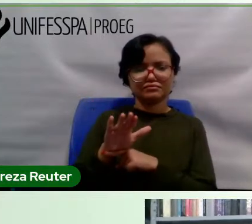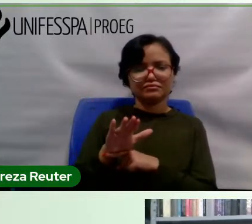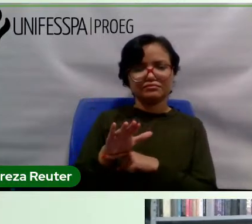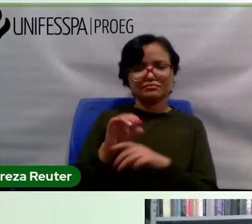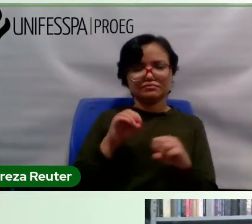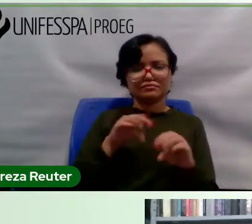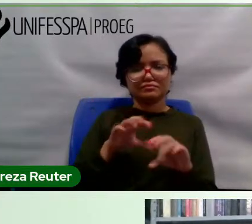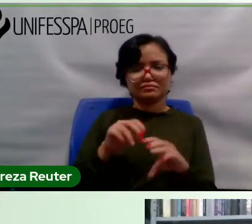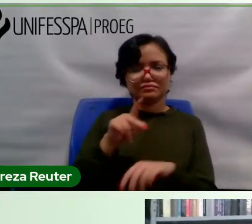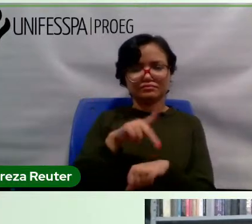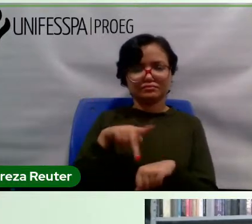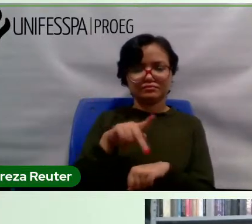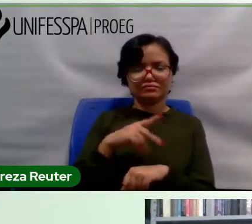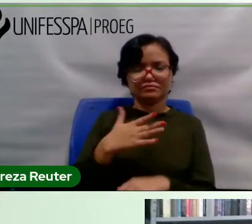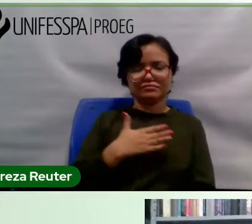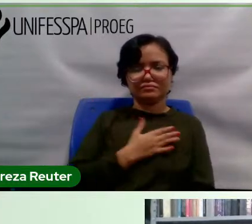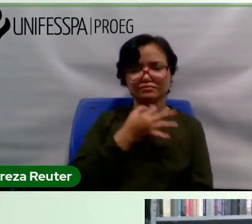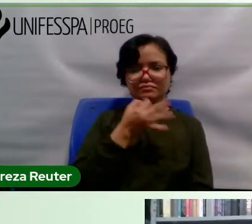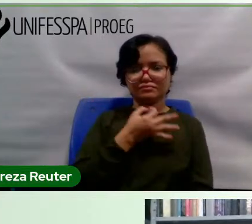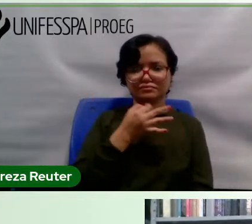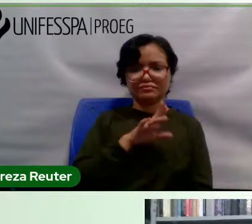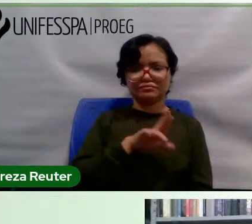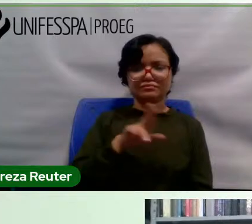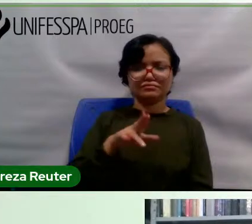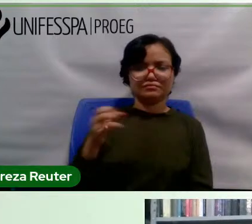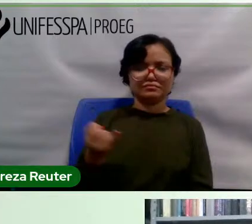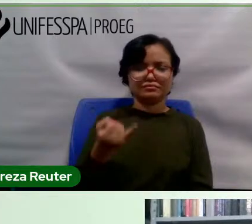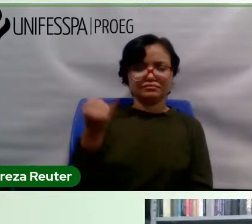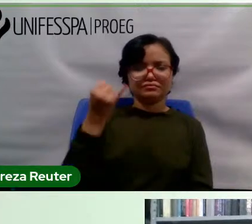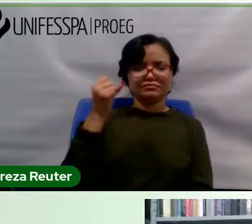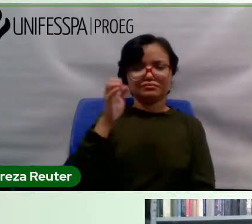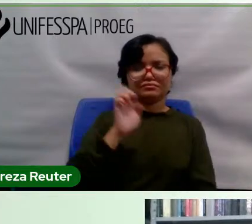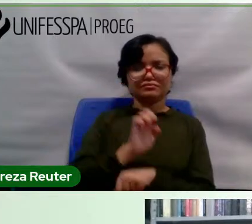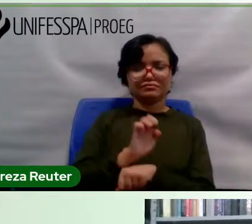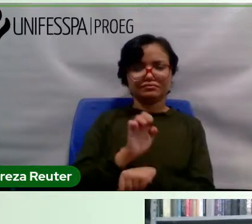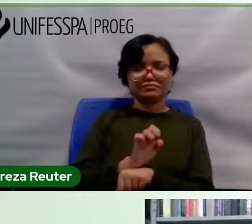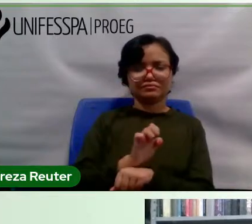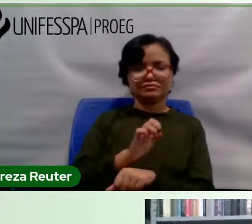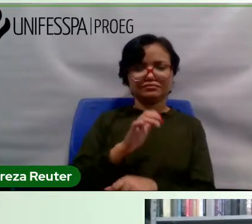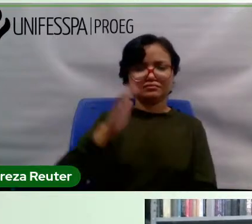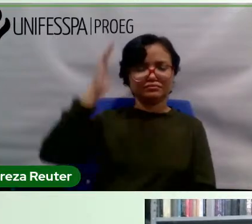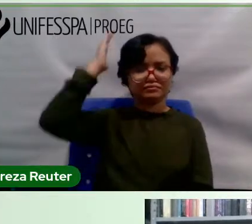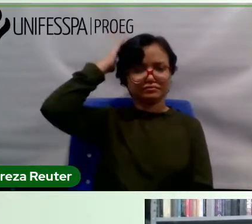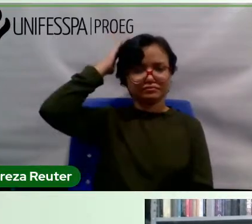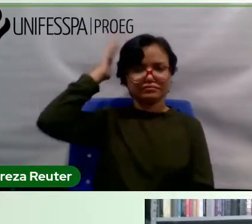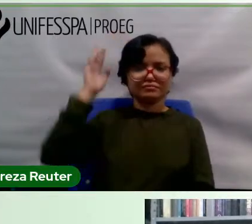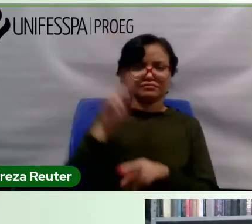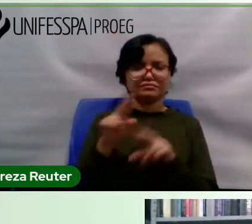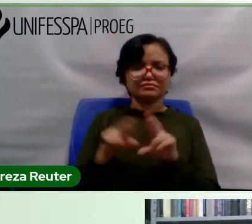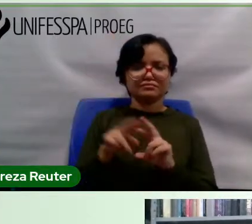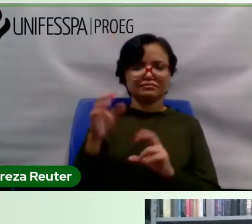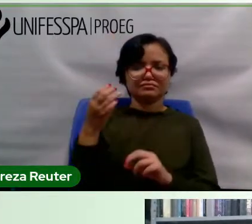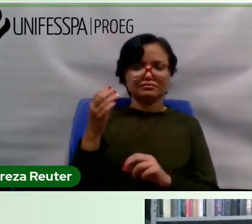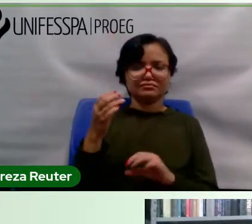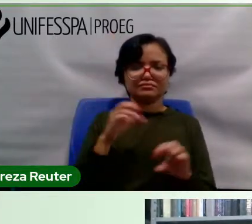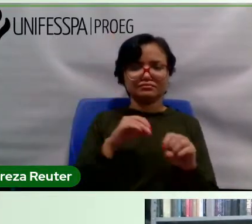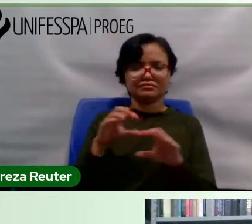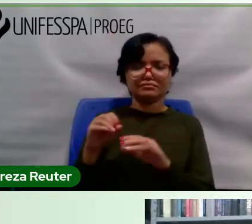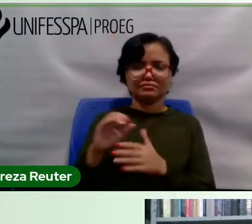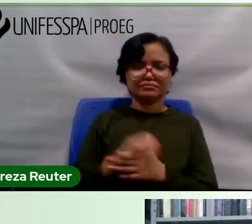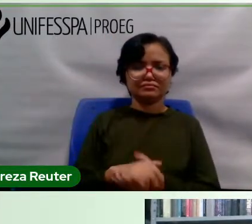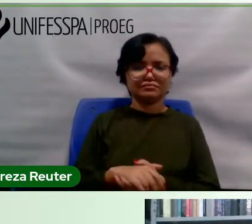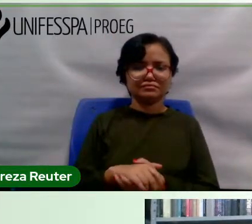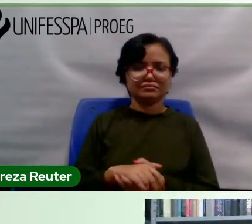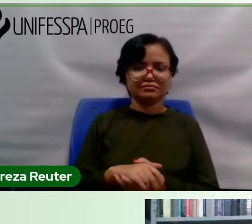importantes do Estado do Pará no que tange à ciência e à educação e à defesa de um mundo